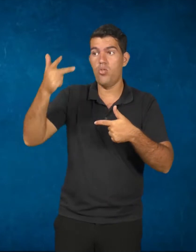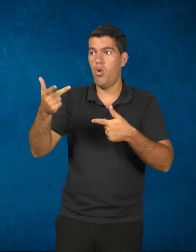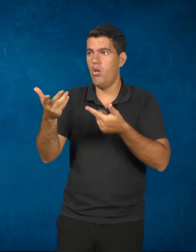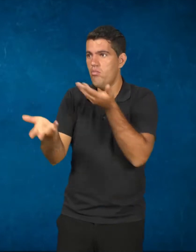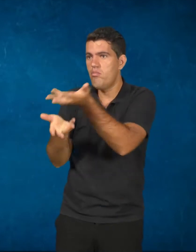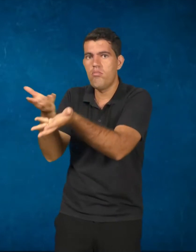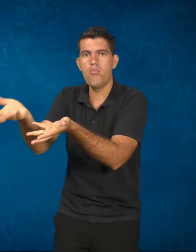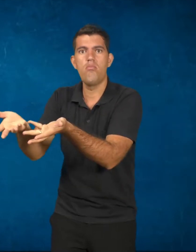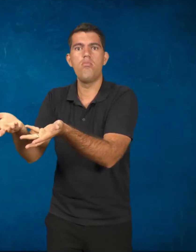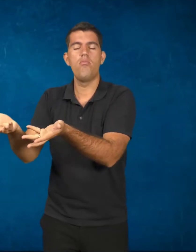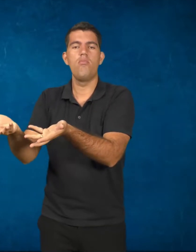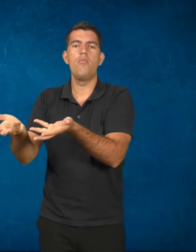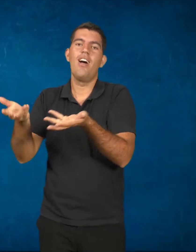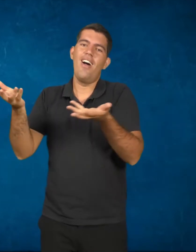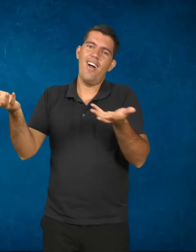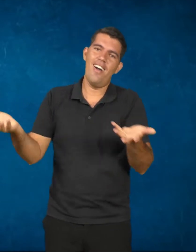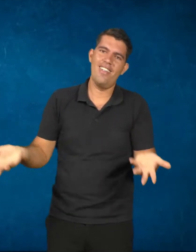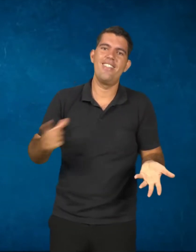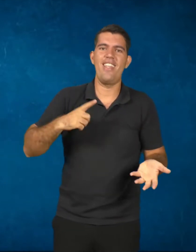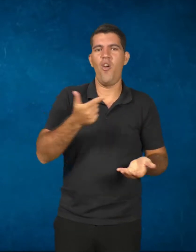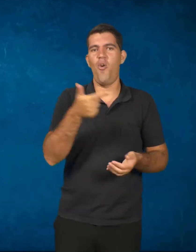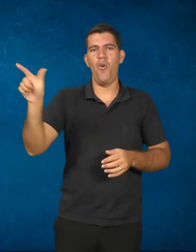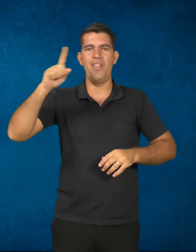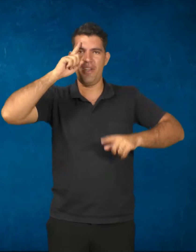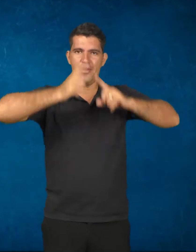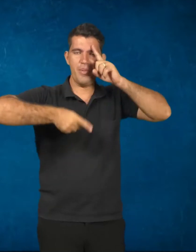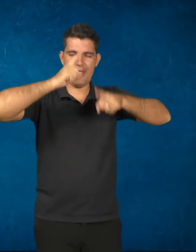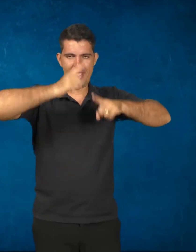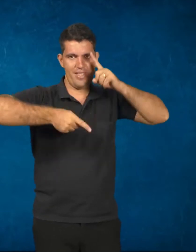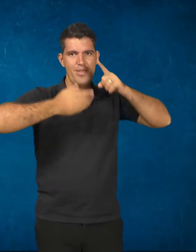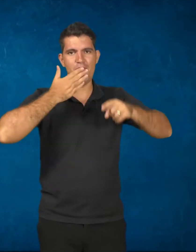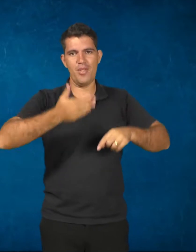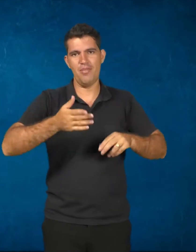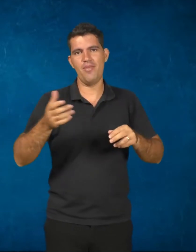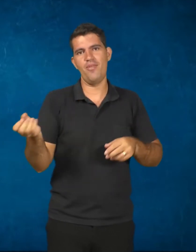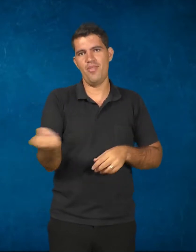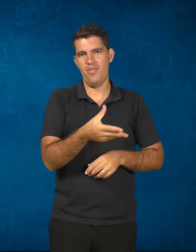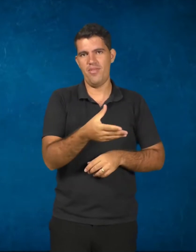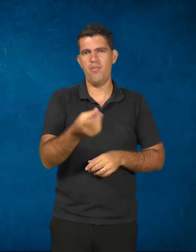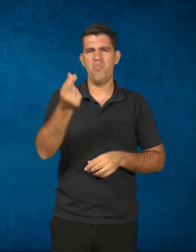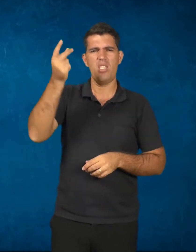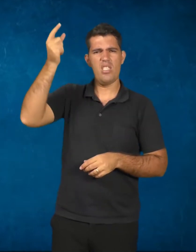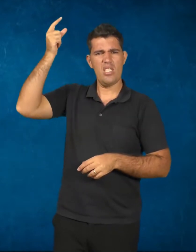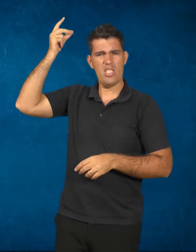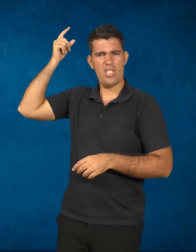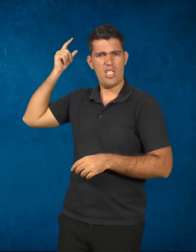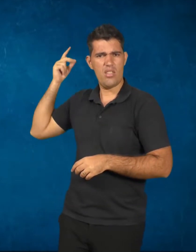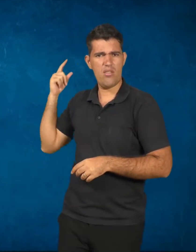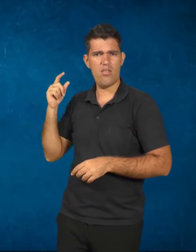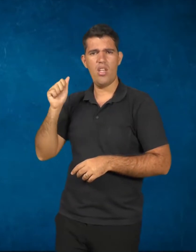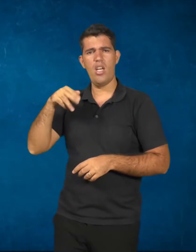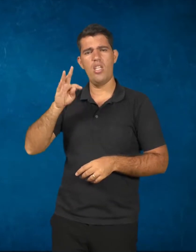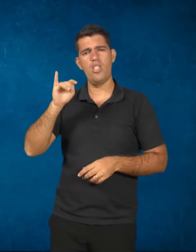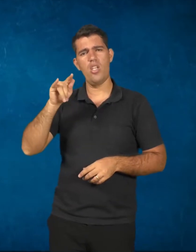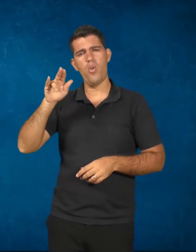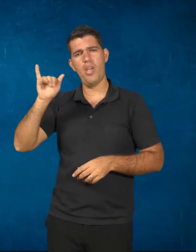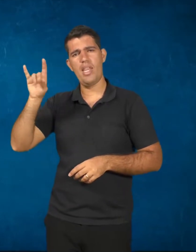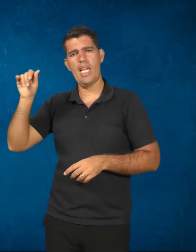aí surgiram outras formas de dominação. Lá na Antiguidade, as palavras